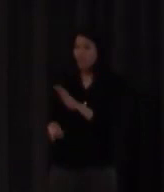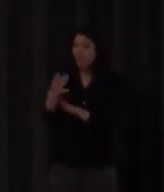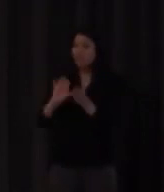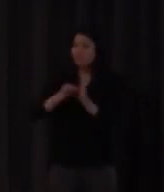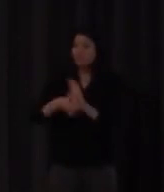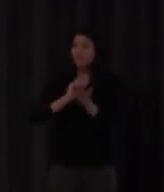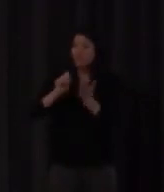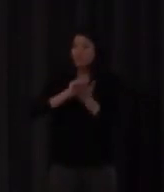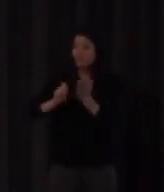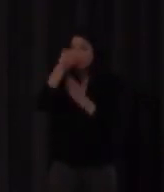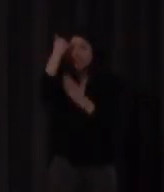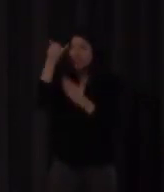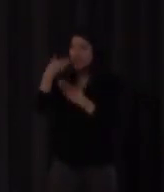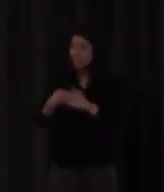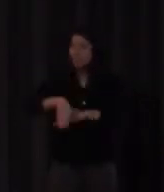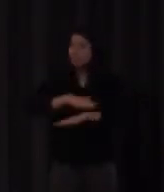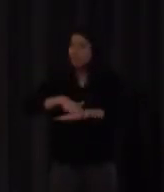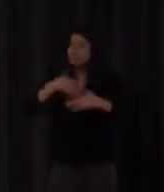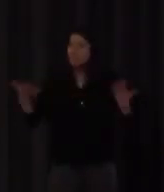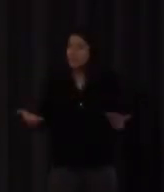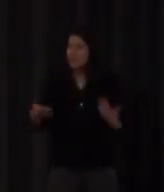fue eso que ven ahí eso es esto